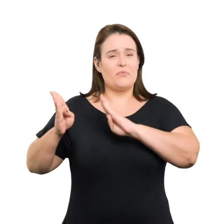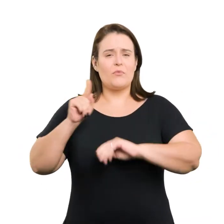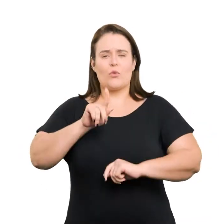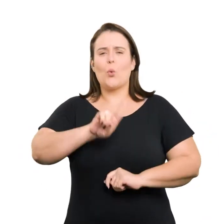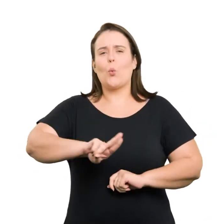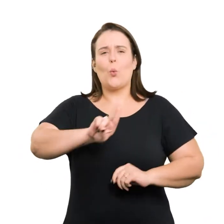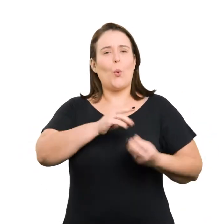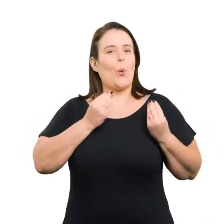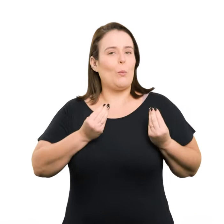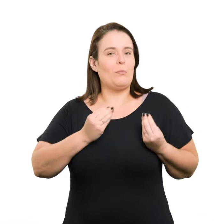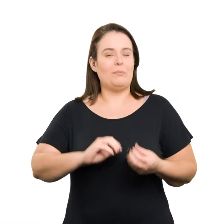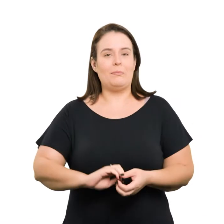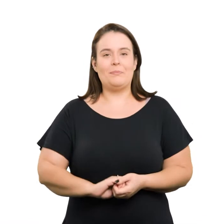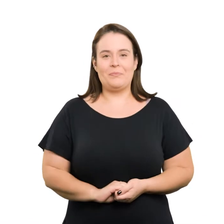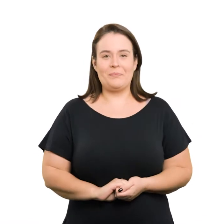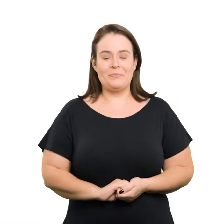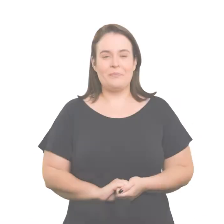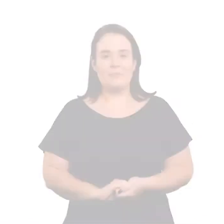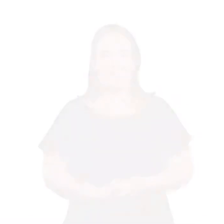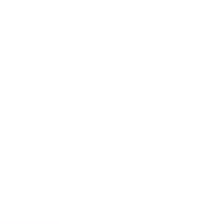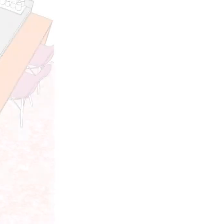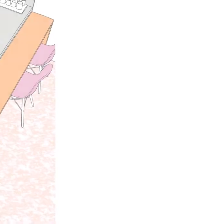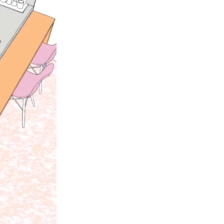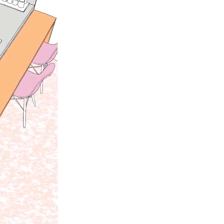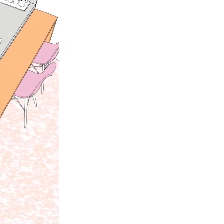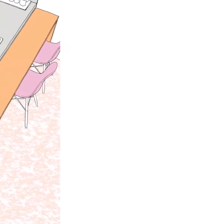As edificações e seus usos